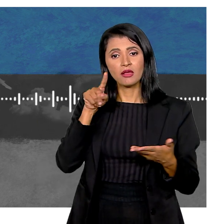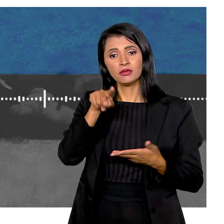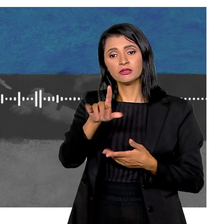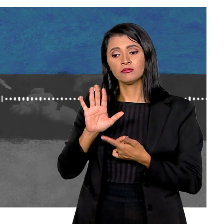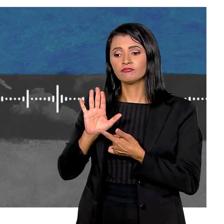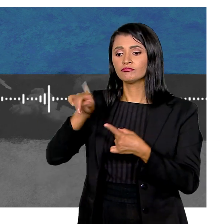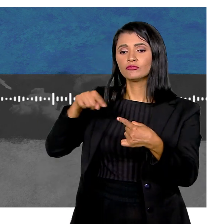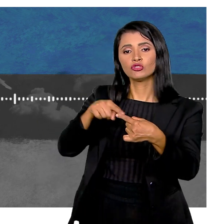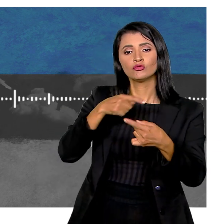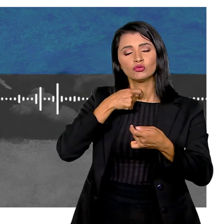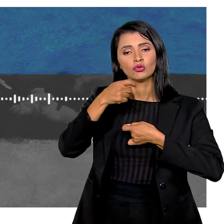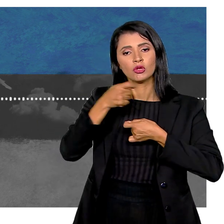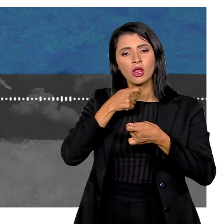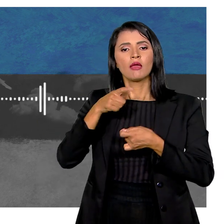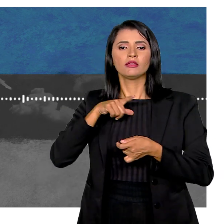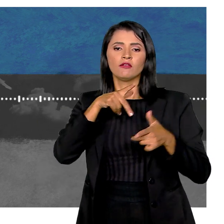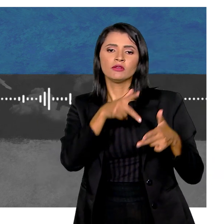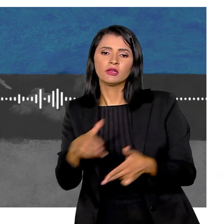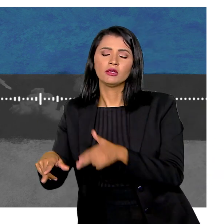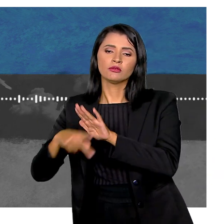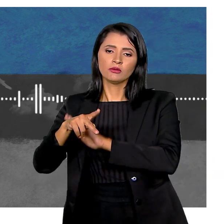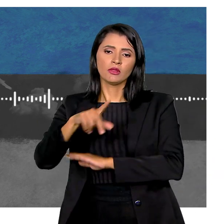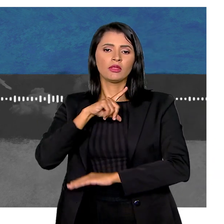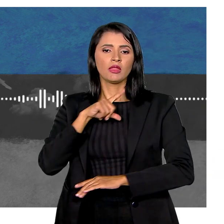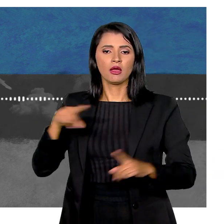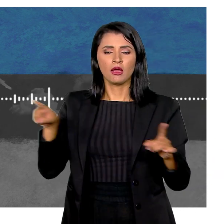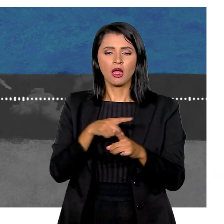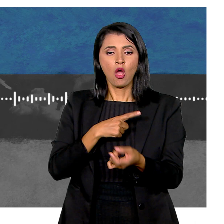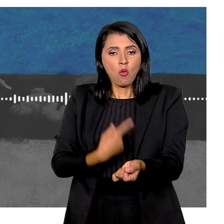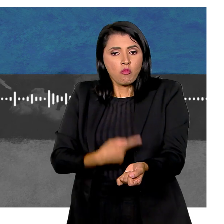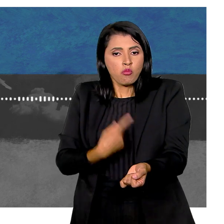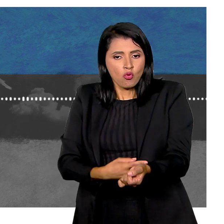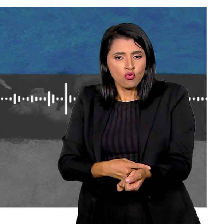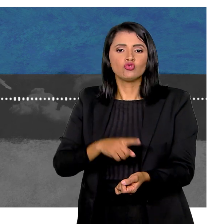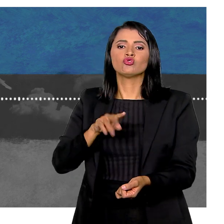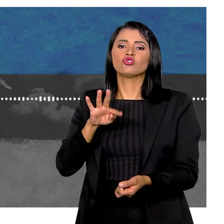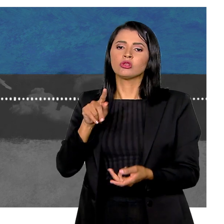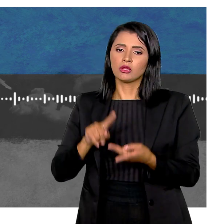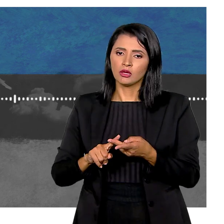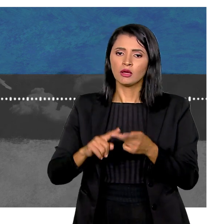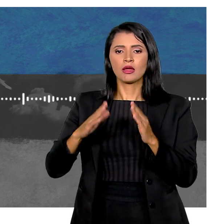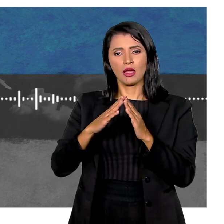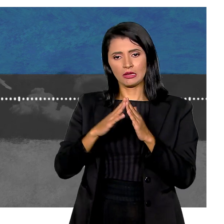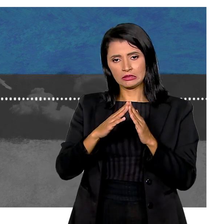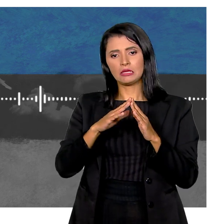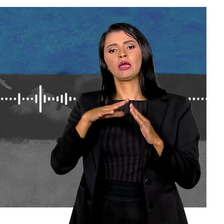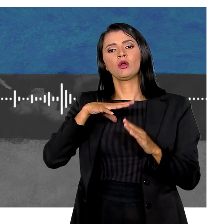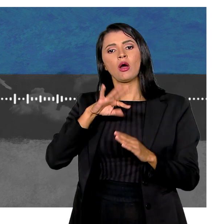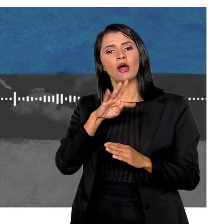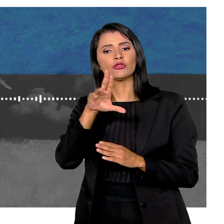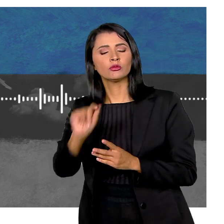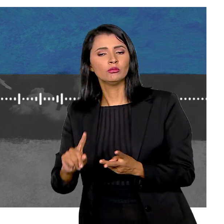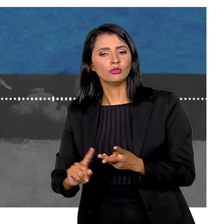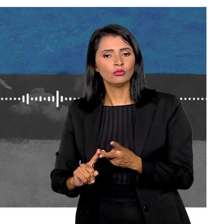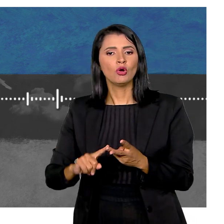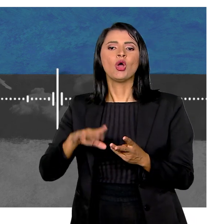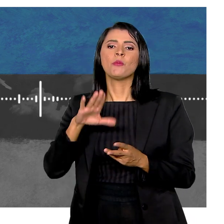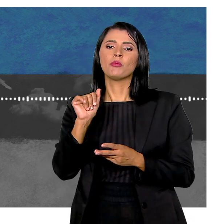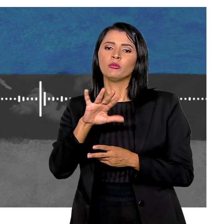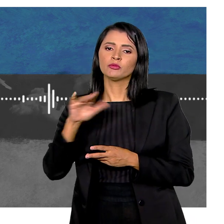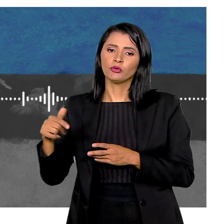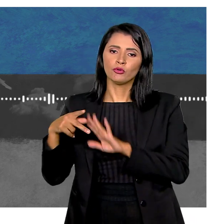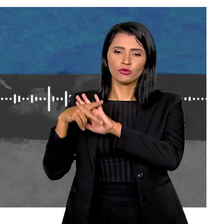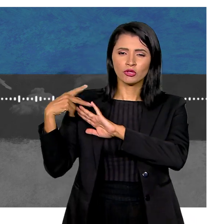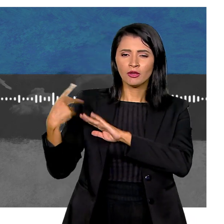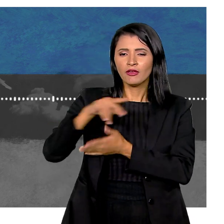Esta série Tem finalidade jornalística E utilizou trechos Da música Opulso Da banda Titãs Do Castelo Ratigum Do desenho Bob Esponja E do